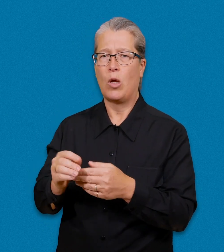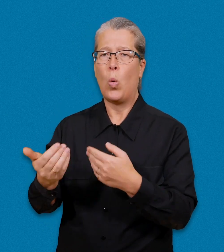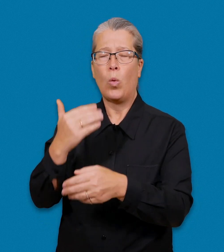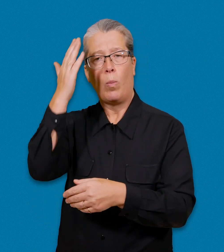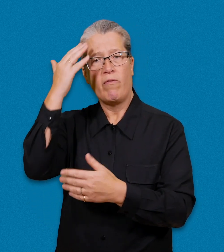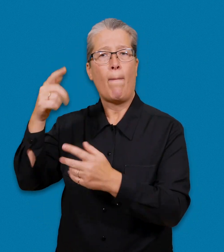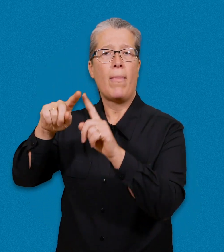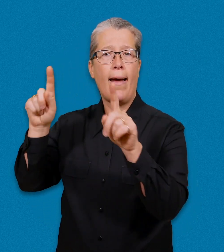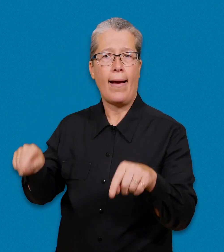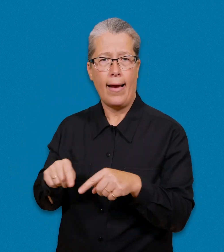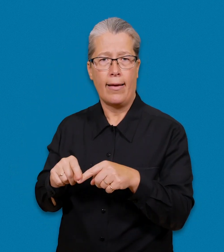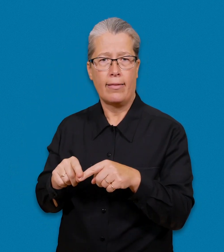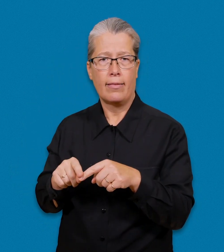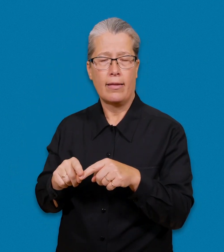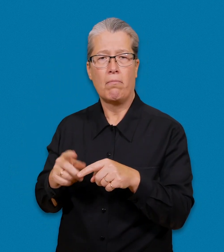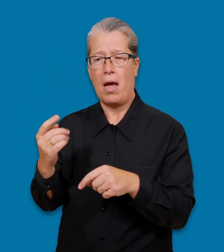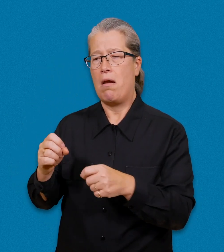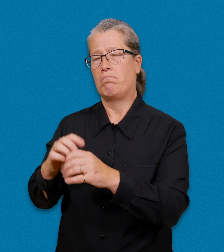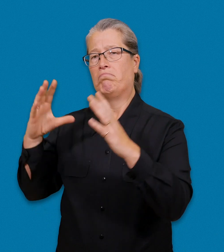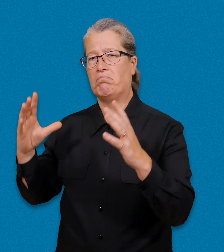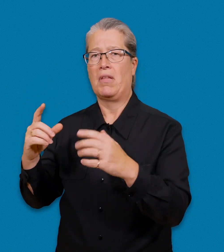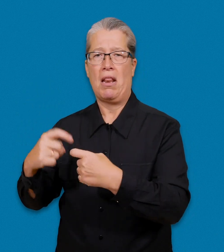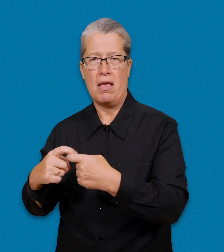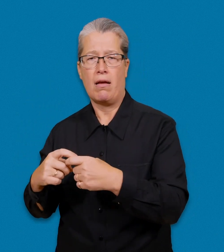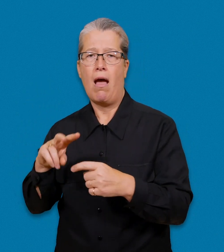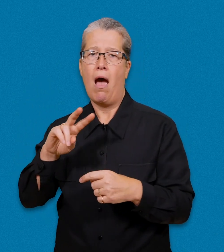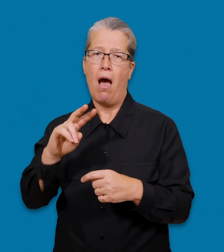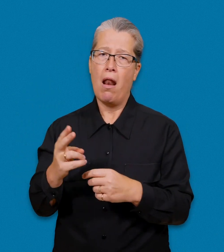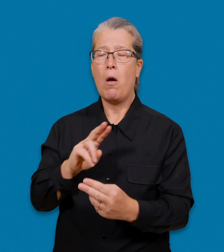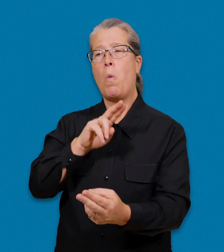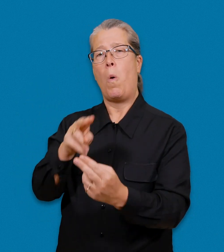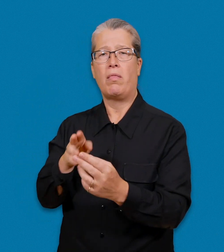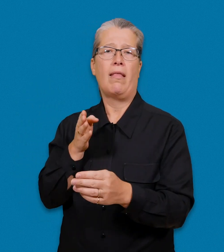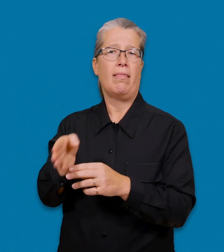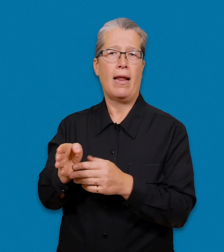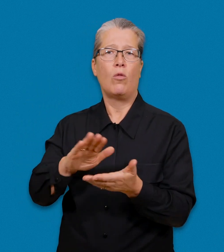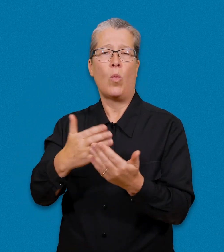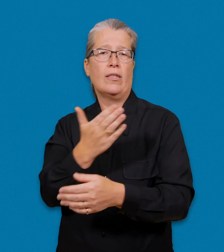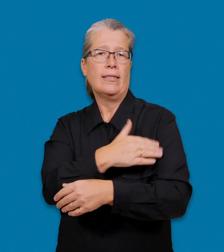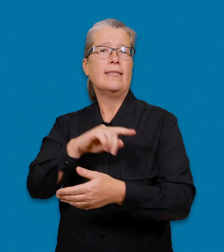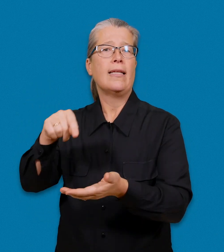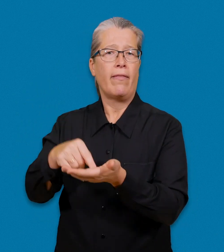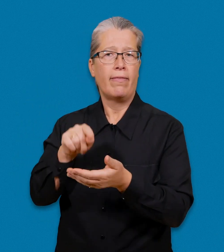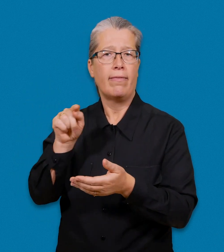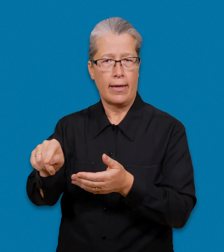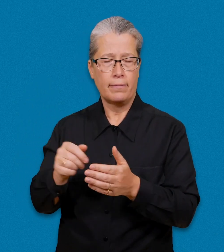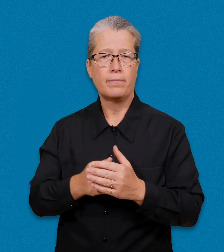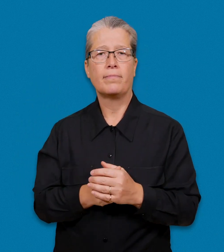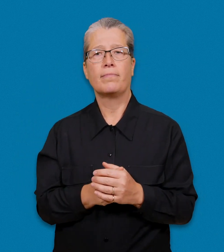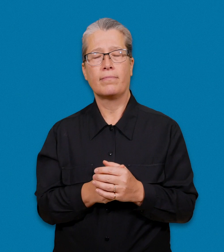kunduppgiftsblanketten eller kontakta centret för tolktjänst för personer med funktionsnedsättning.